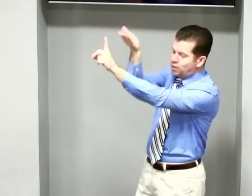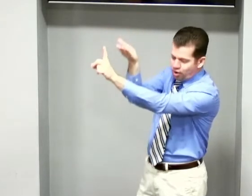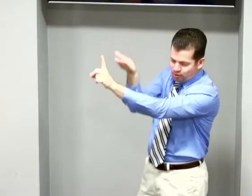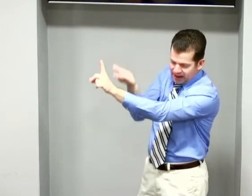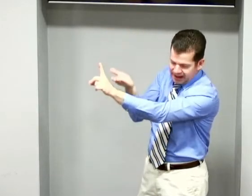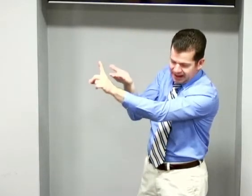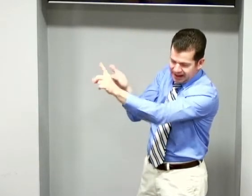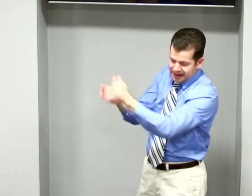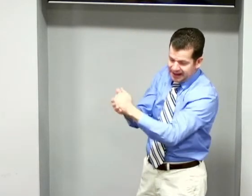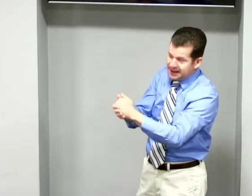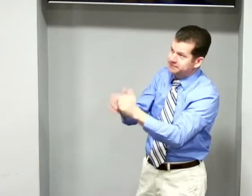honrai.